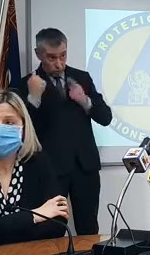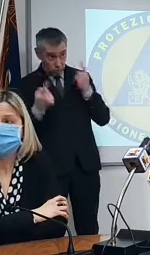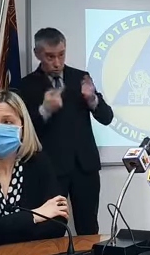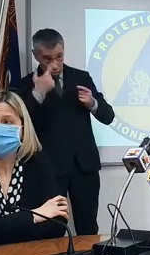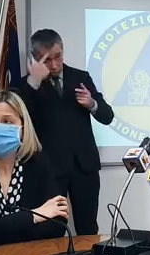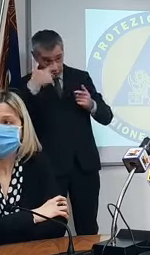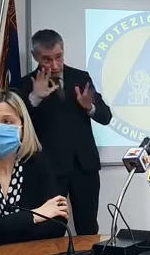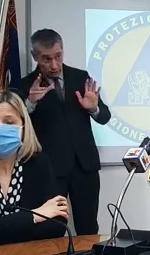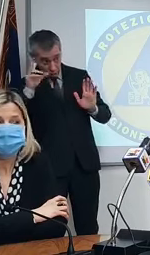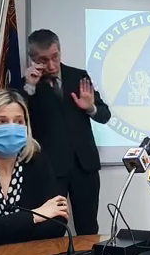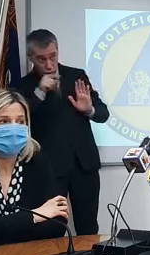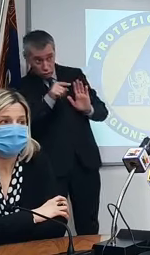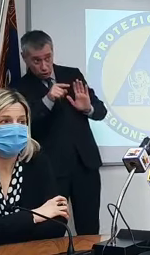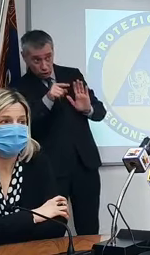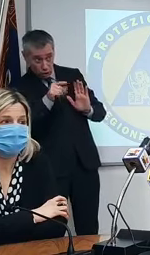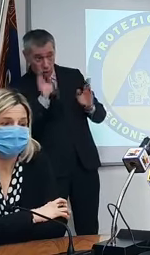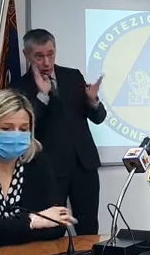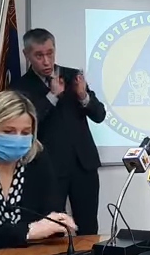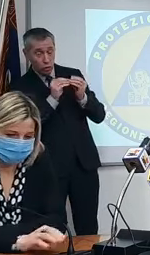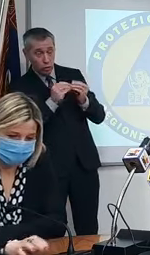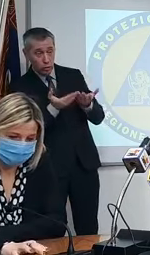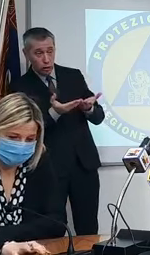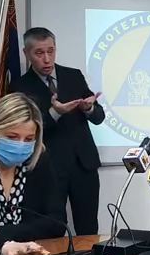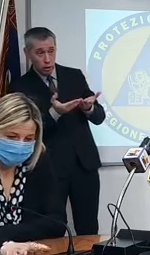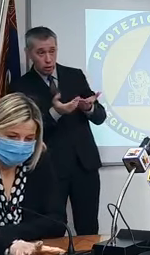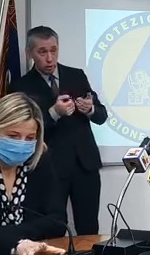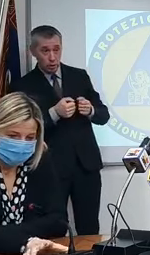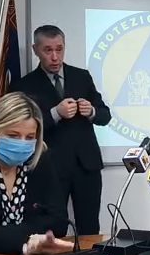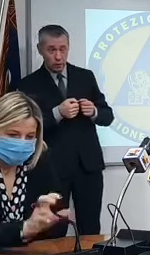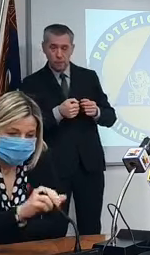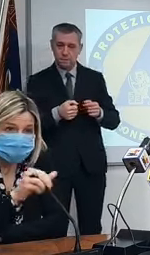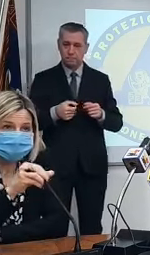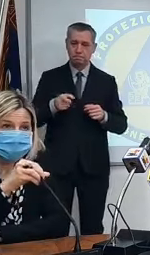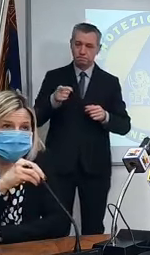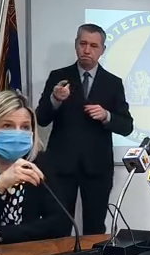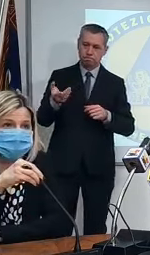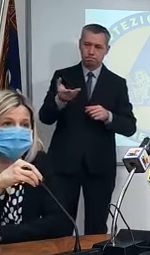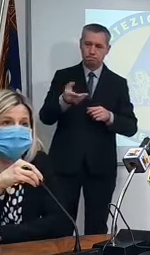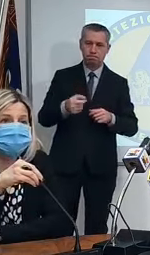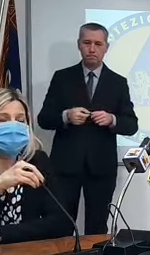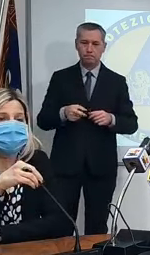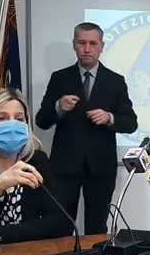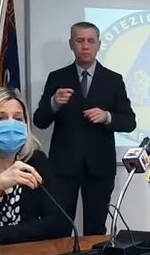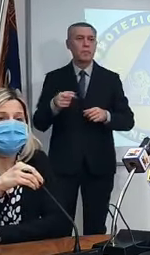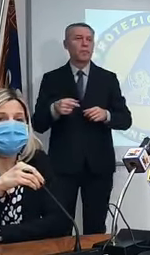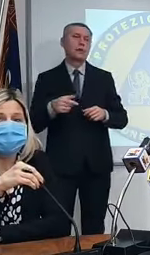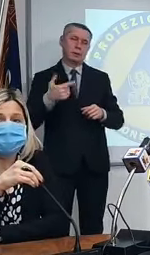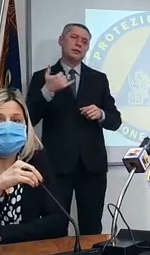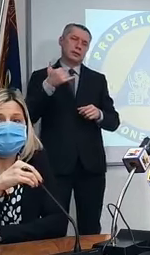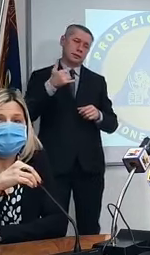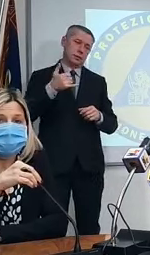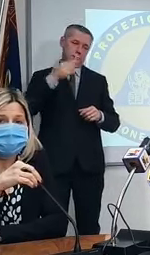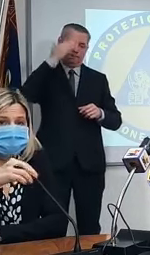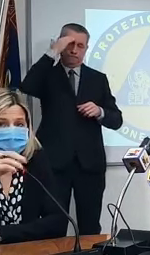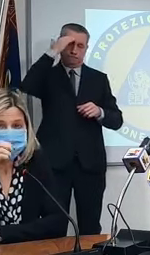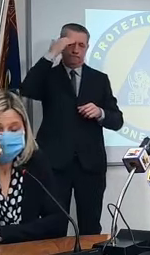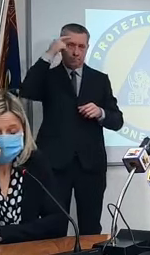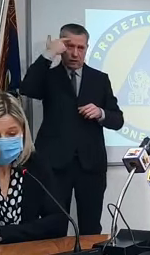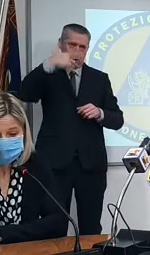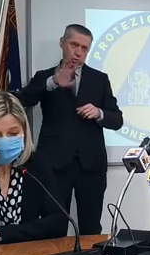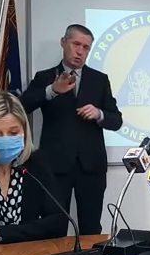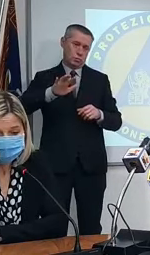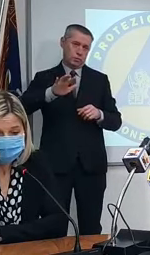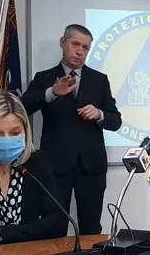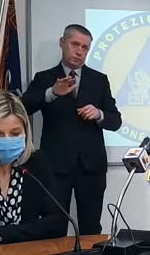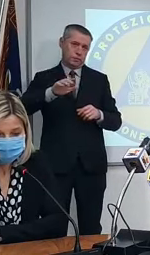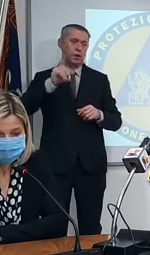la state affrontando prego si l'abbiamo ben presente abbiamo scritto